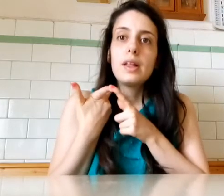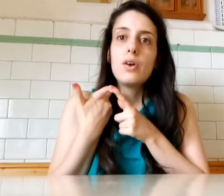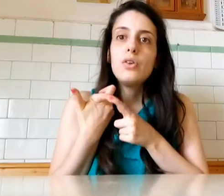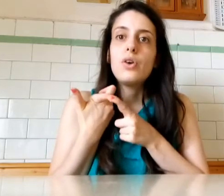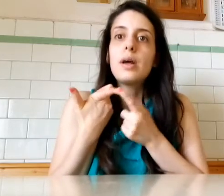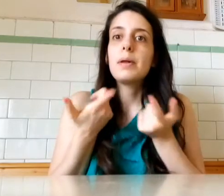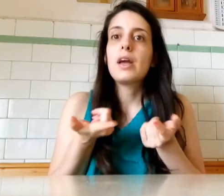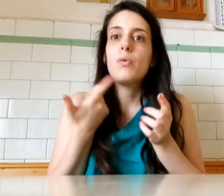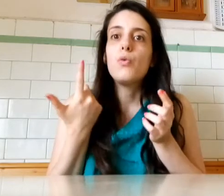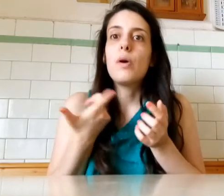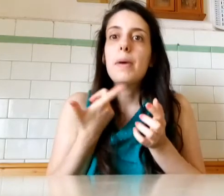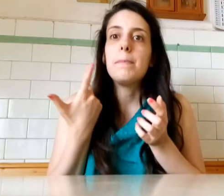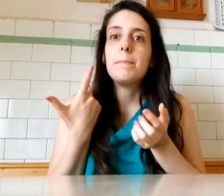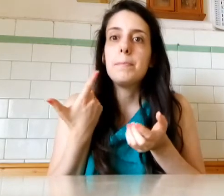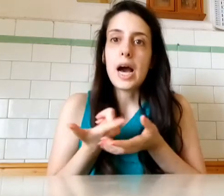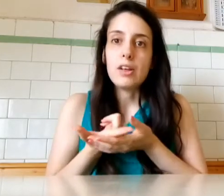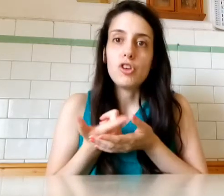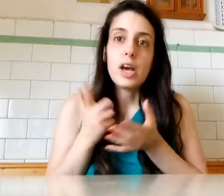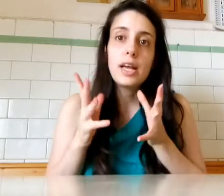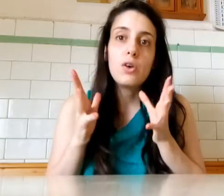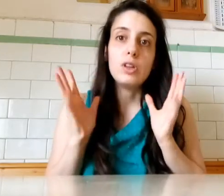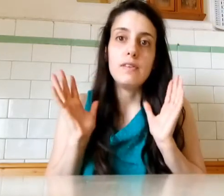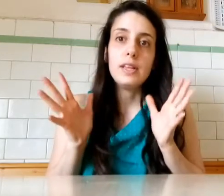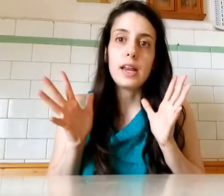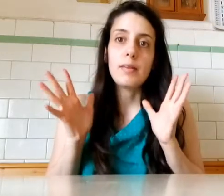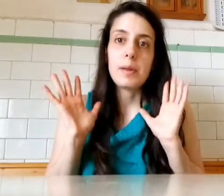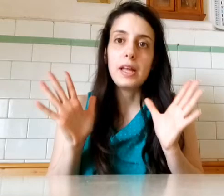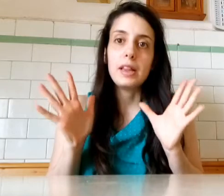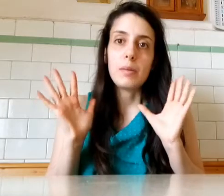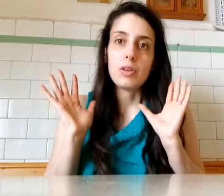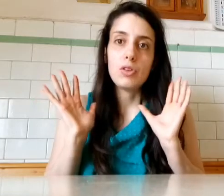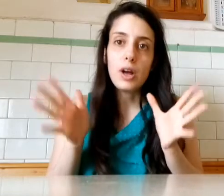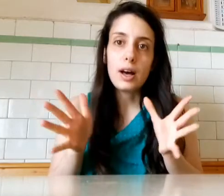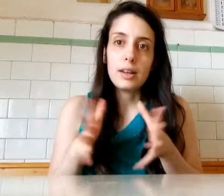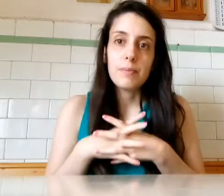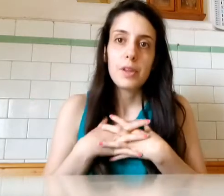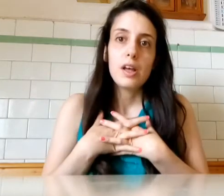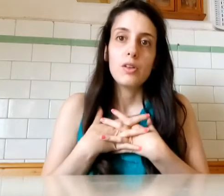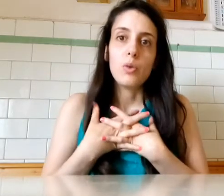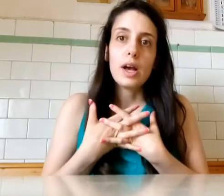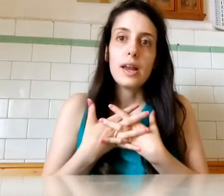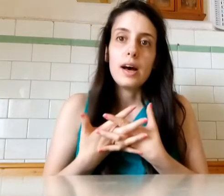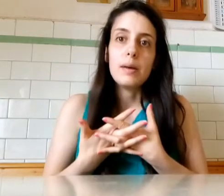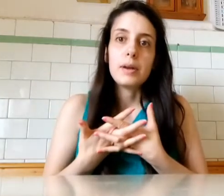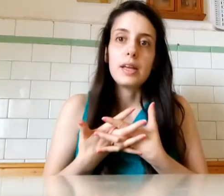Secondo Anche perché Comunque a me Piace anche condividere Esperienze personali Sul canale Perché